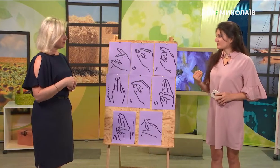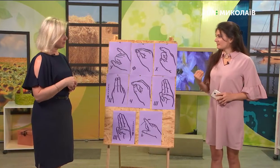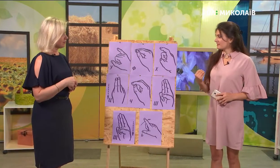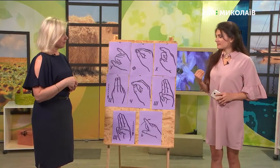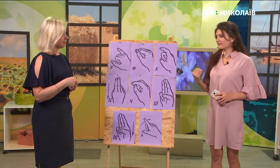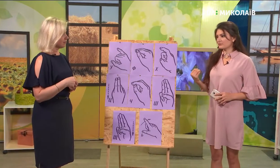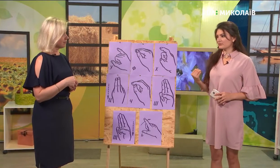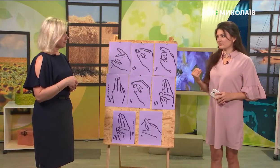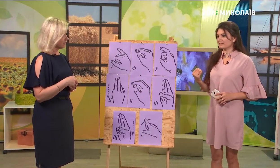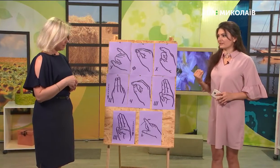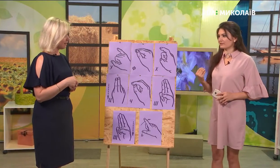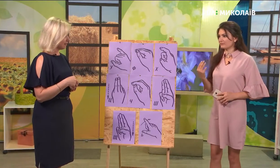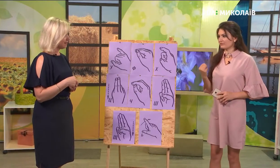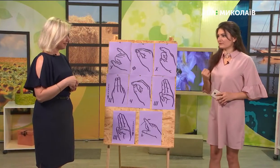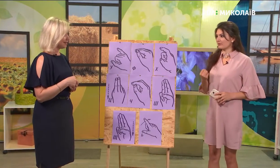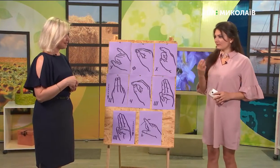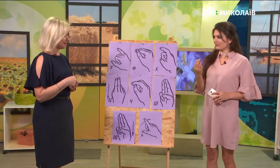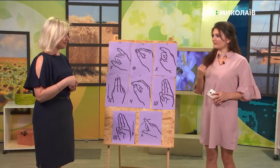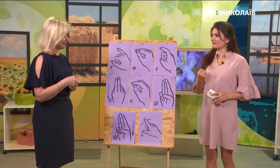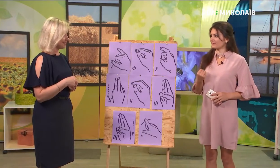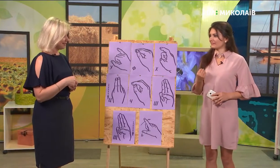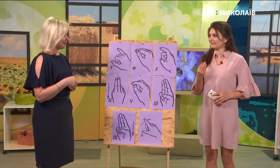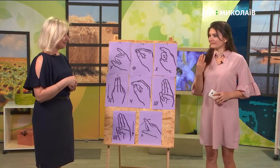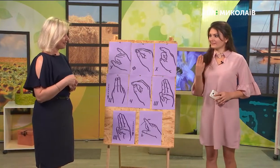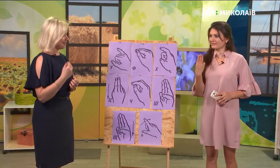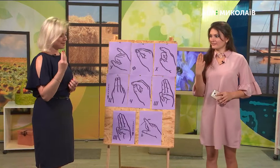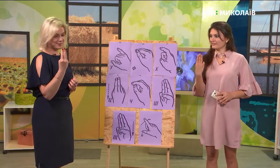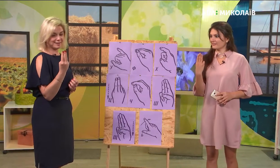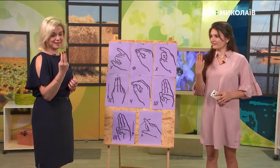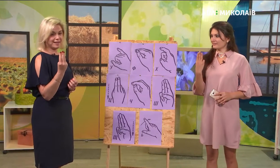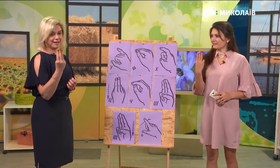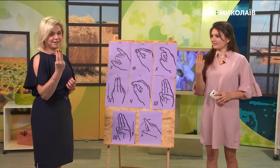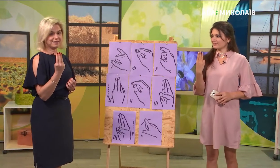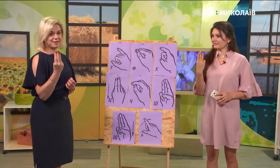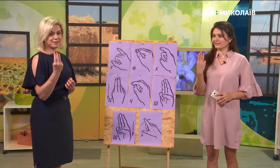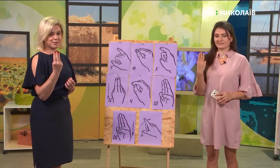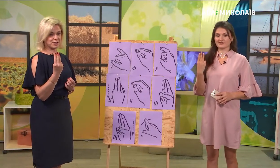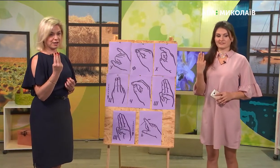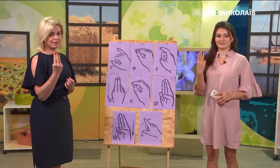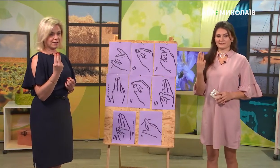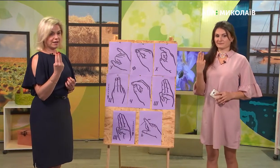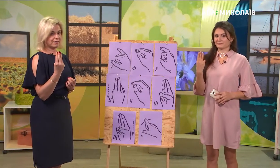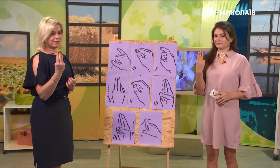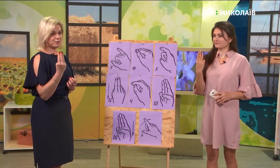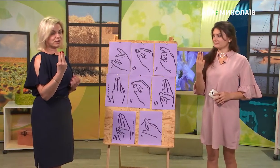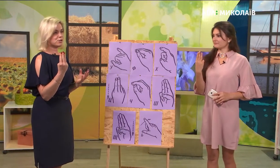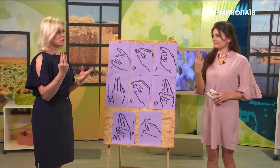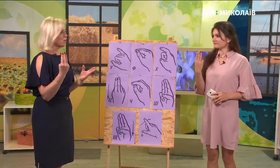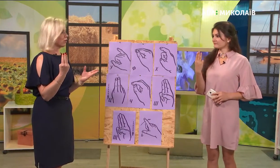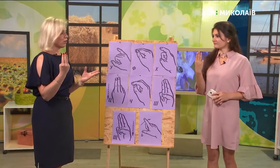літери – це зовсім інше, ніж правильно їх виконати. Так, так. Вірно, так. І літера «ш». Ну, разом з буквою